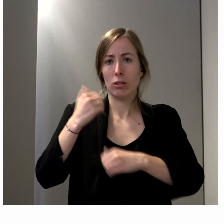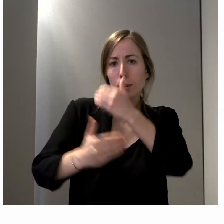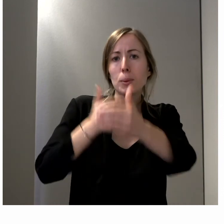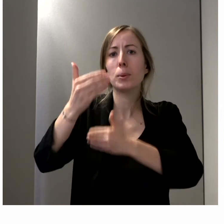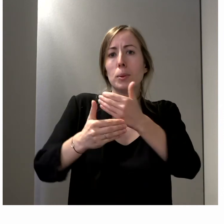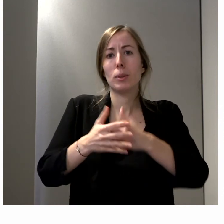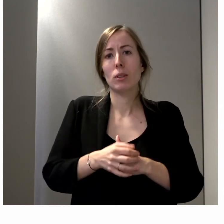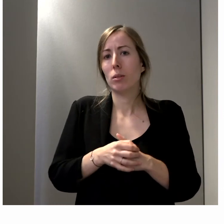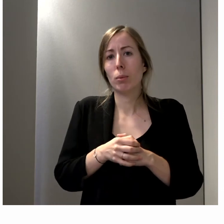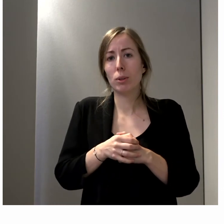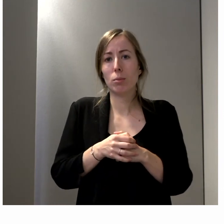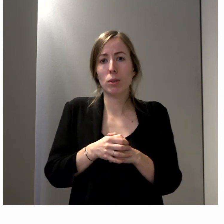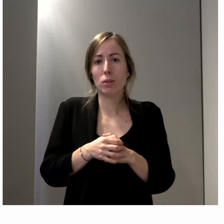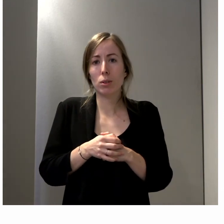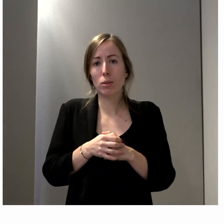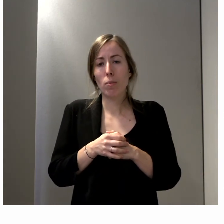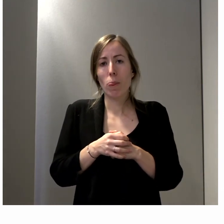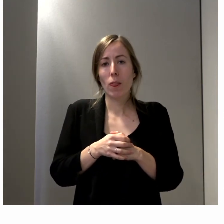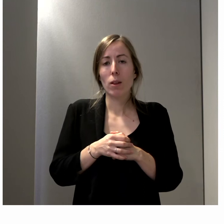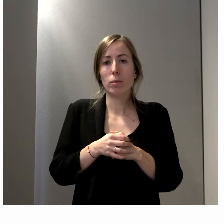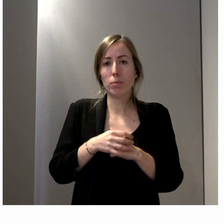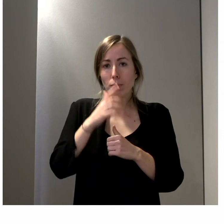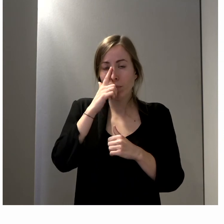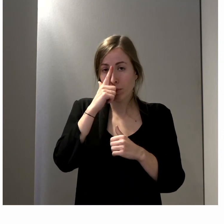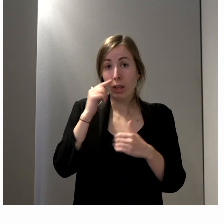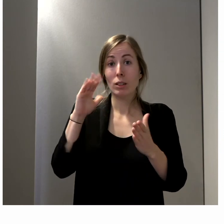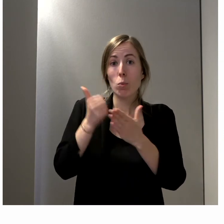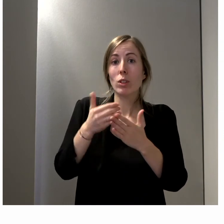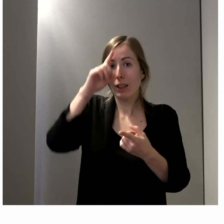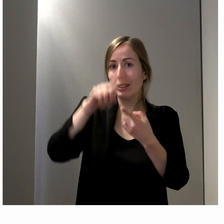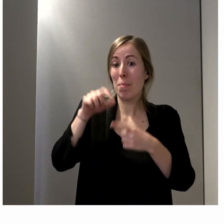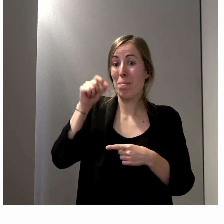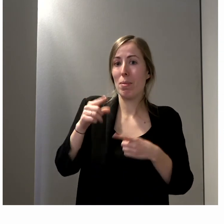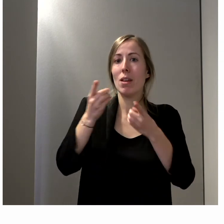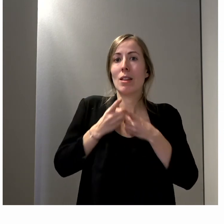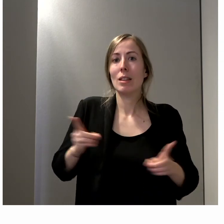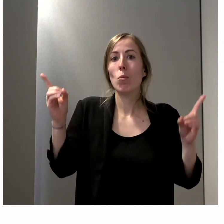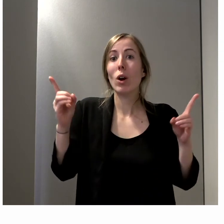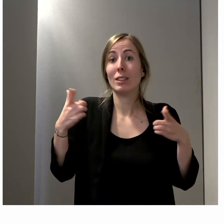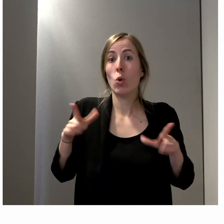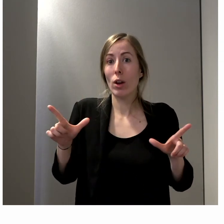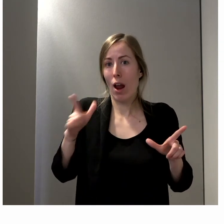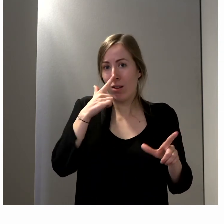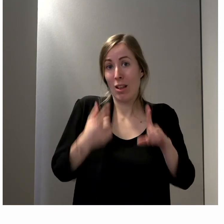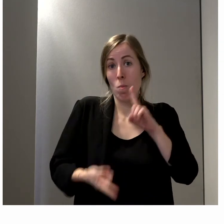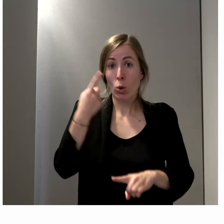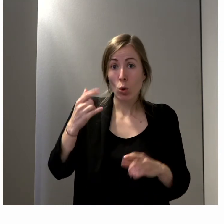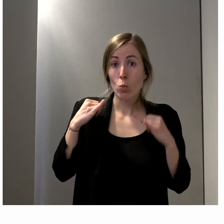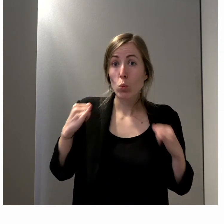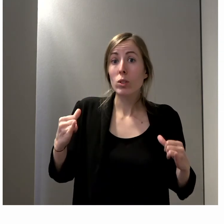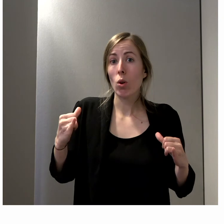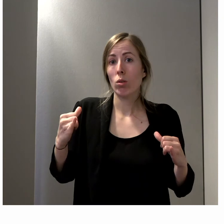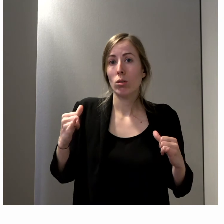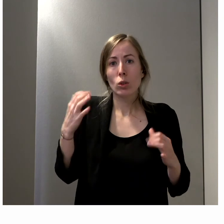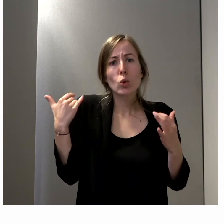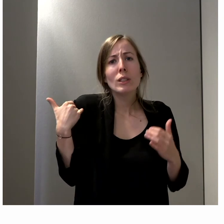chacun à son niveau et ensemble ce sujet de la démocratie locale qui est évidemment fondamental, puisque, vous le